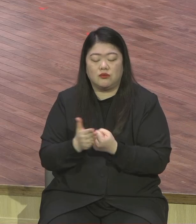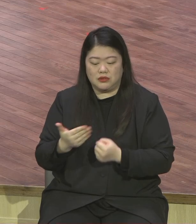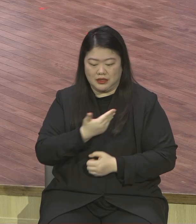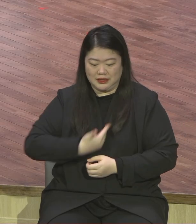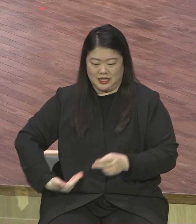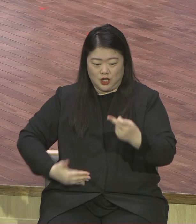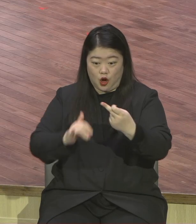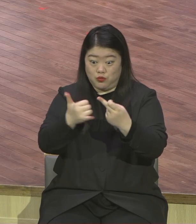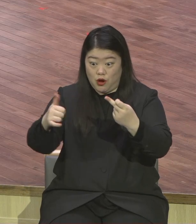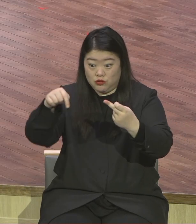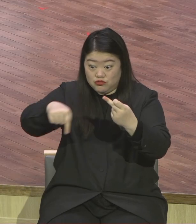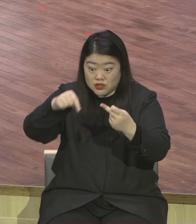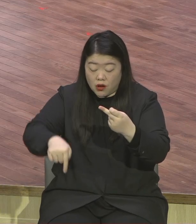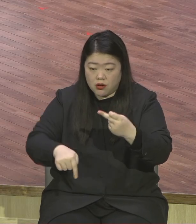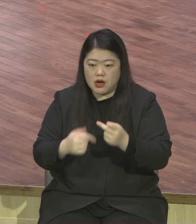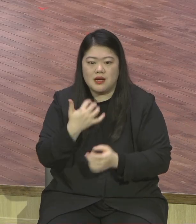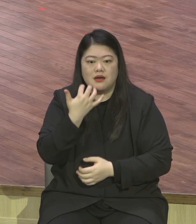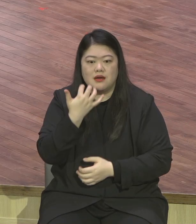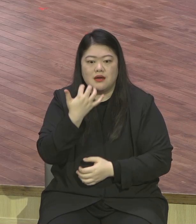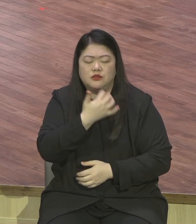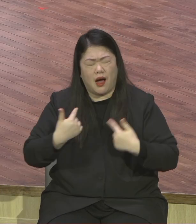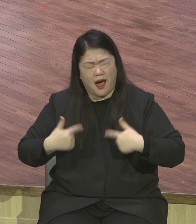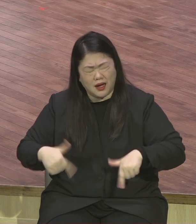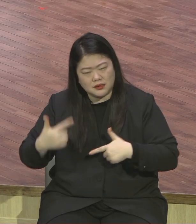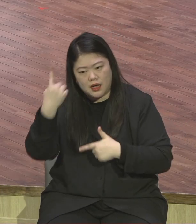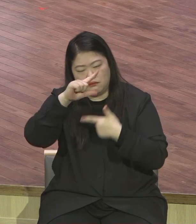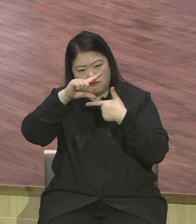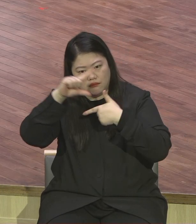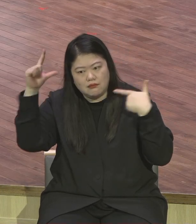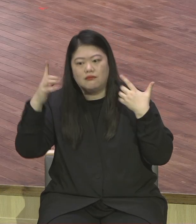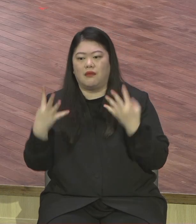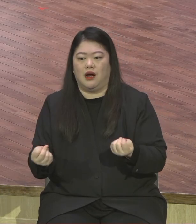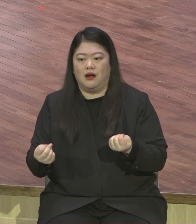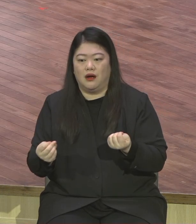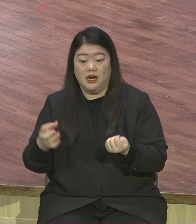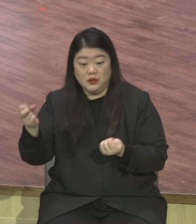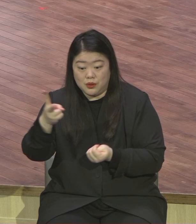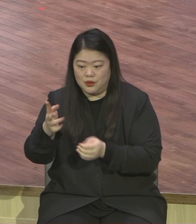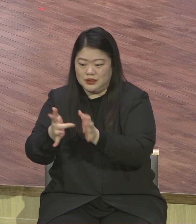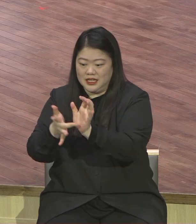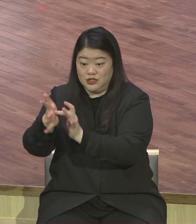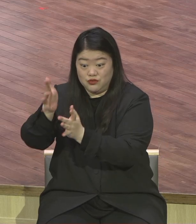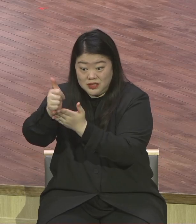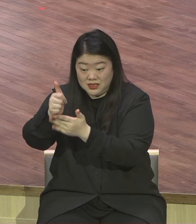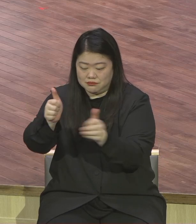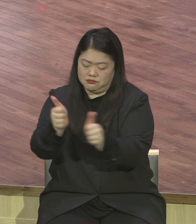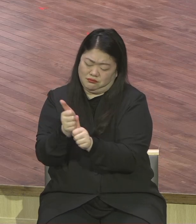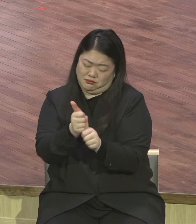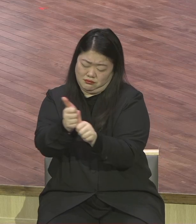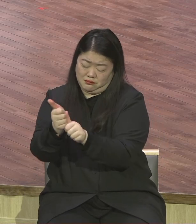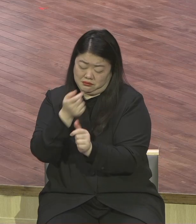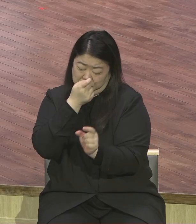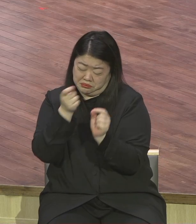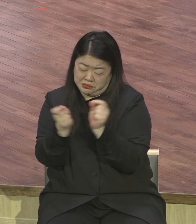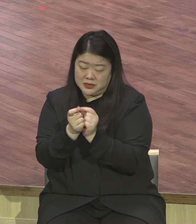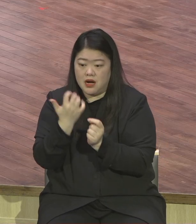항상 예수님과 주도적 대화를 나누고 하는 모습이 계속 나오잖아요. 그런